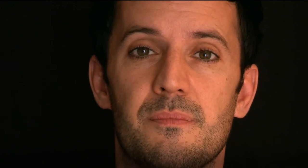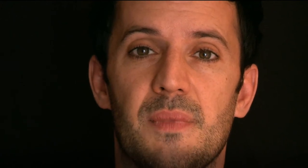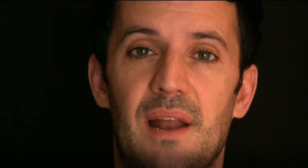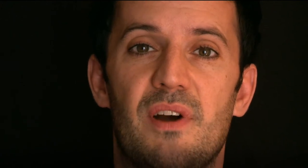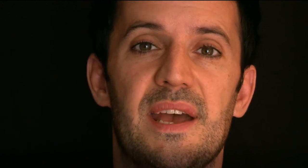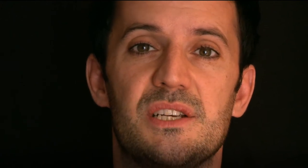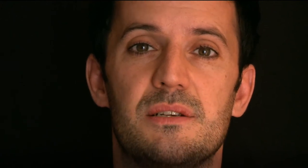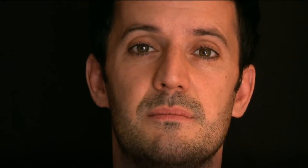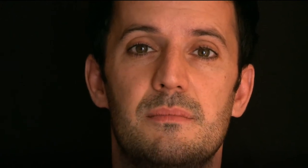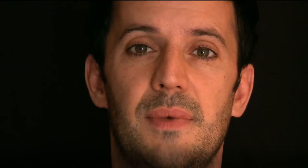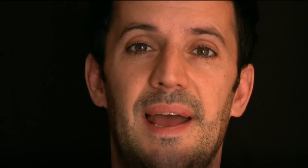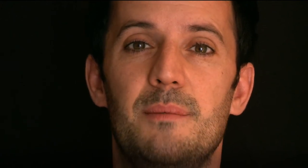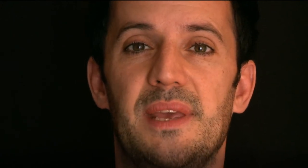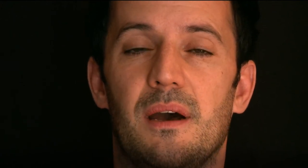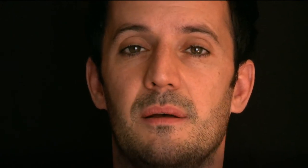Elles voyagent, elles migrent.